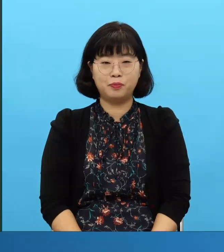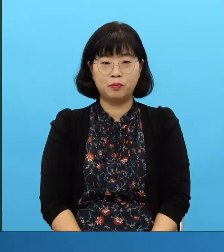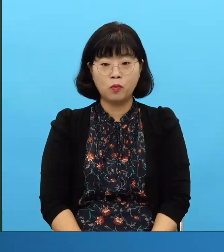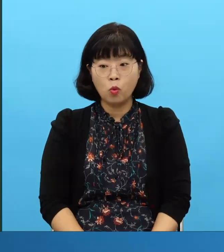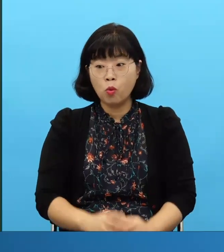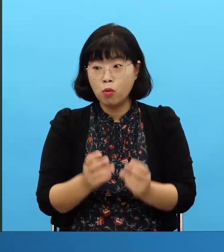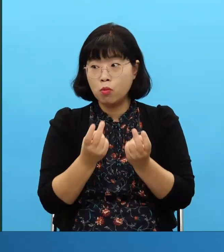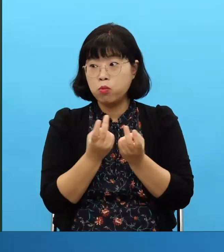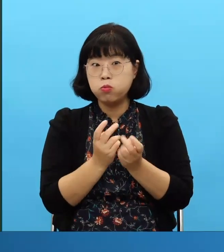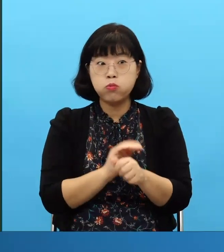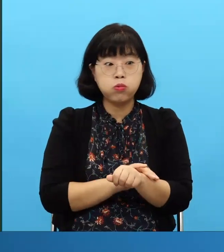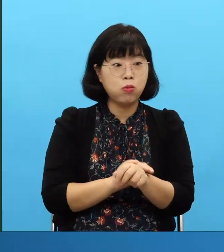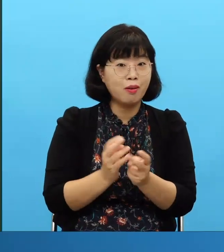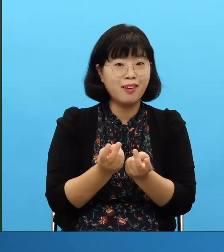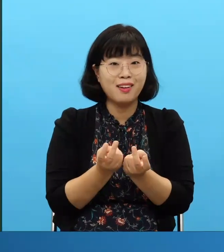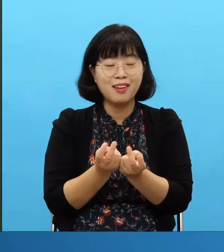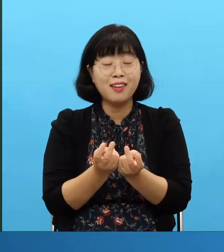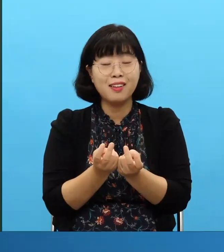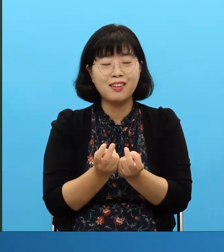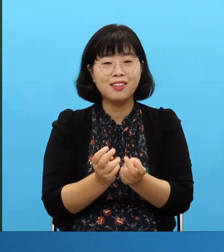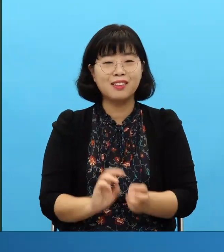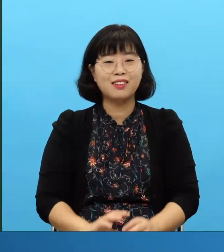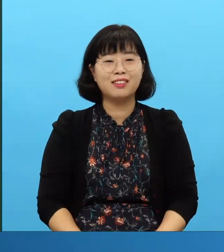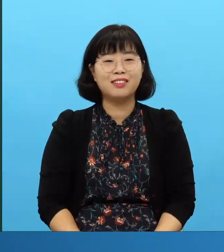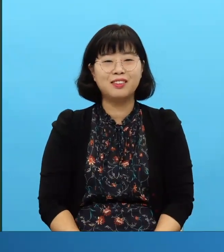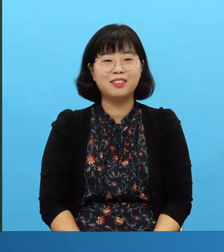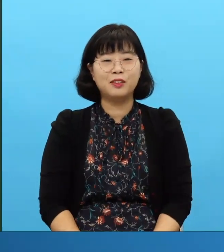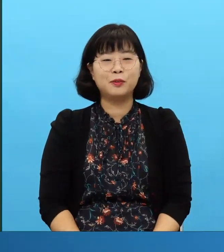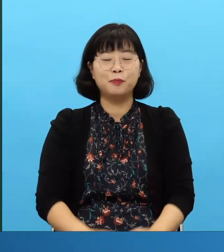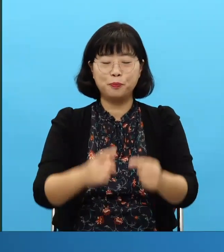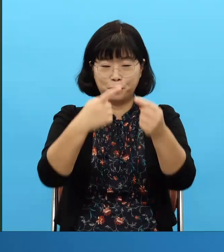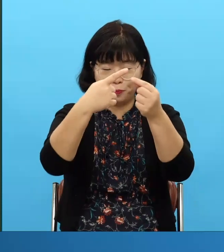entonces cómo puede llegar a ser esto posible son tres puntos